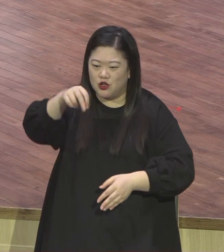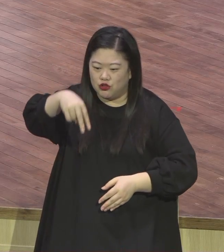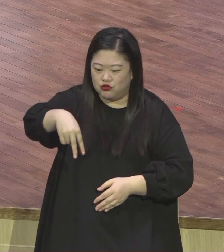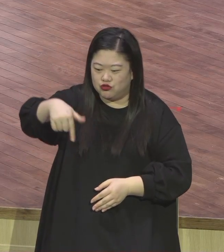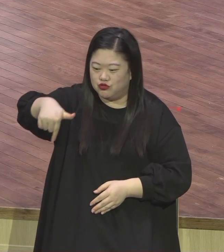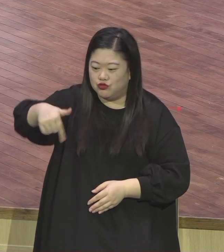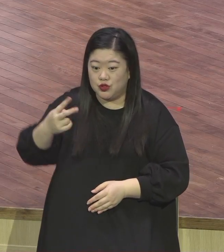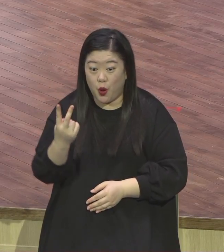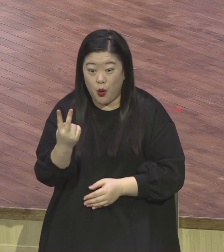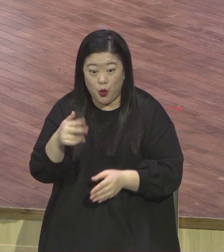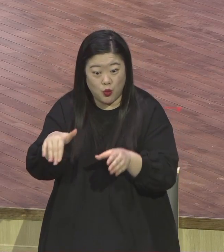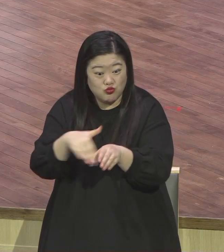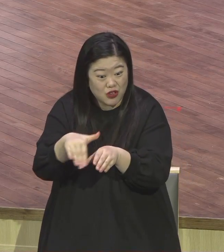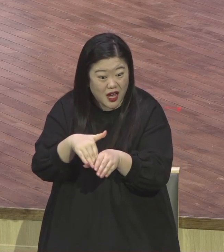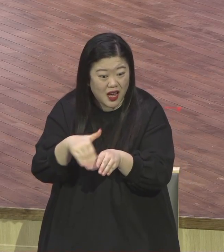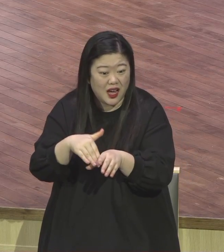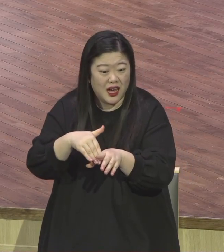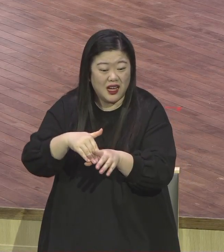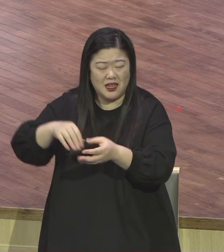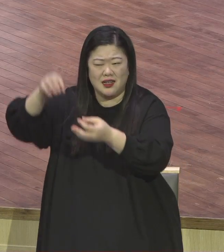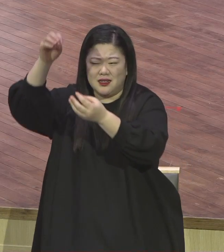습관 이런 거 가지고 신앙 손해보는 사람도 많다